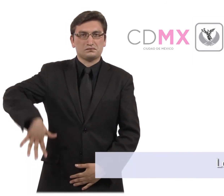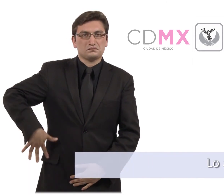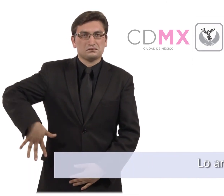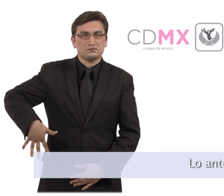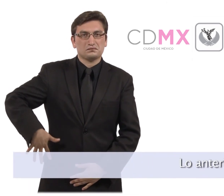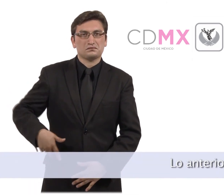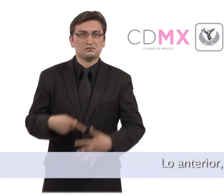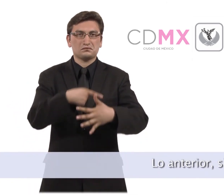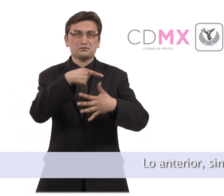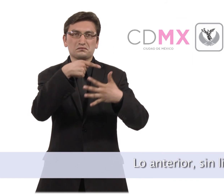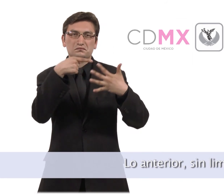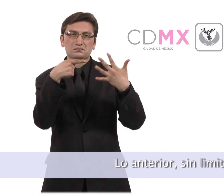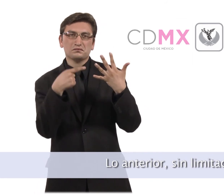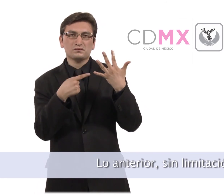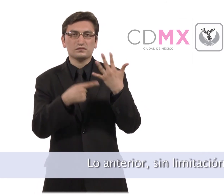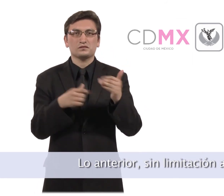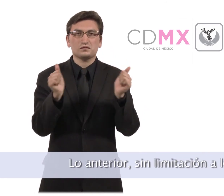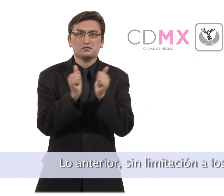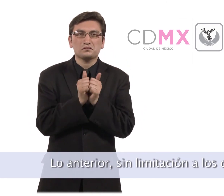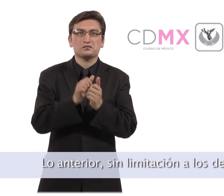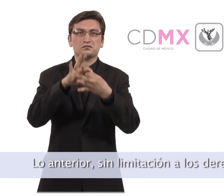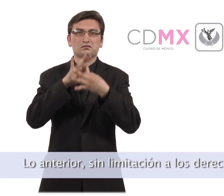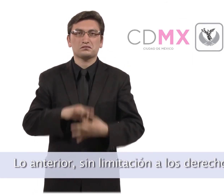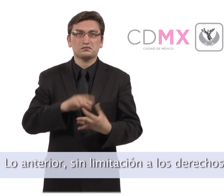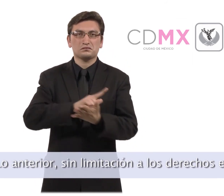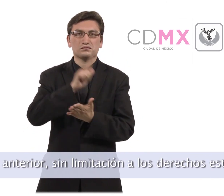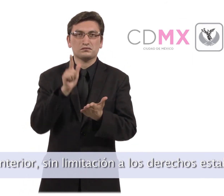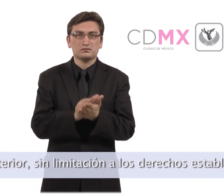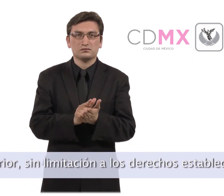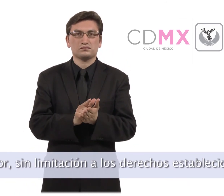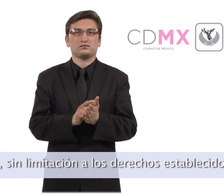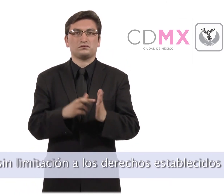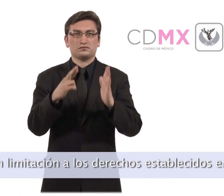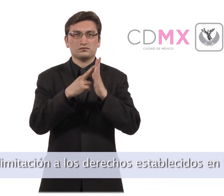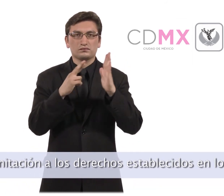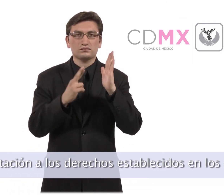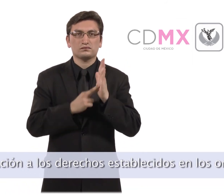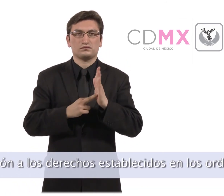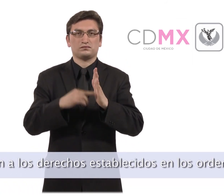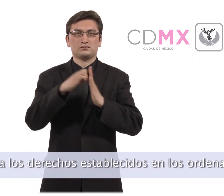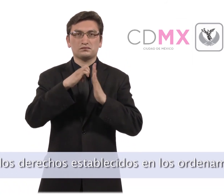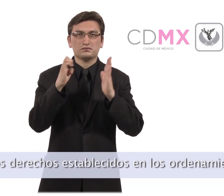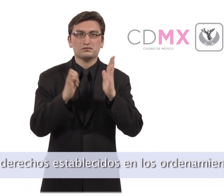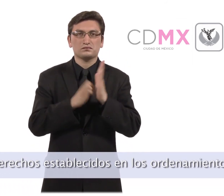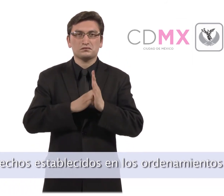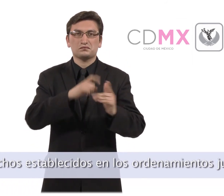Lo anterior, sin limitación a los derechos establecidos en los ordenamientos jurídicos vigentes.